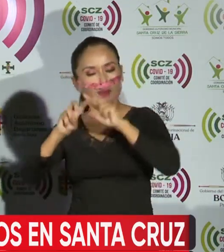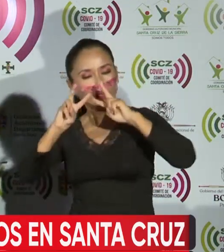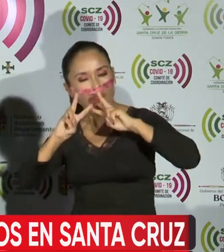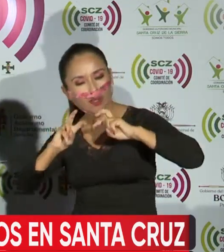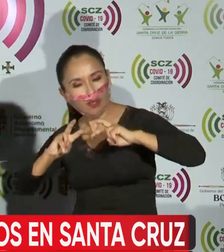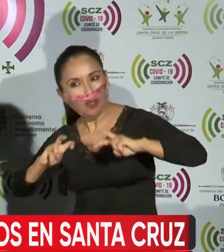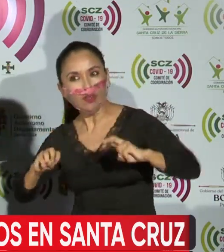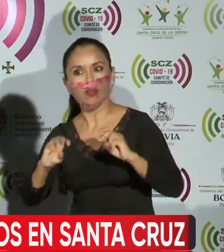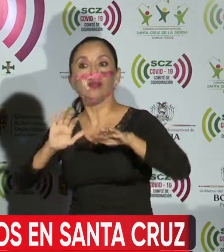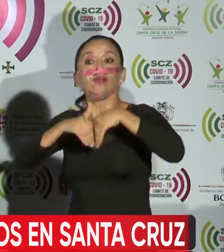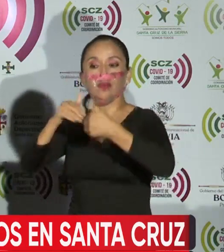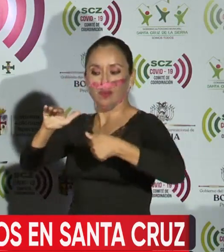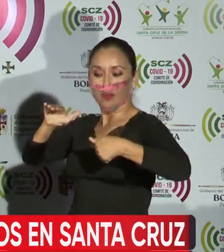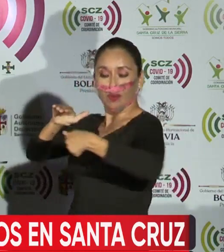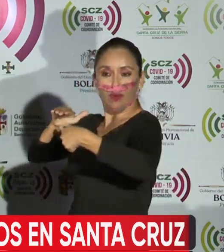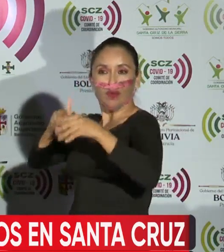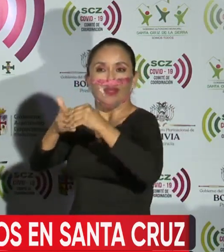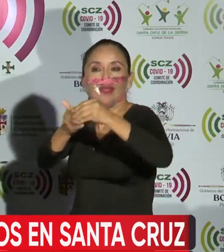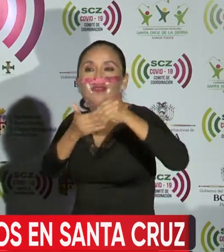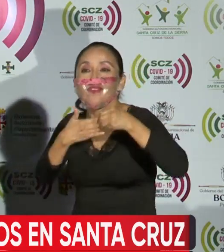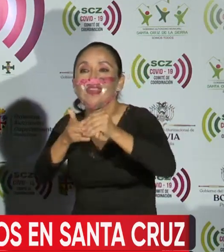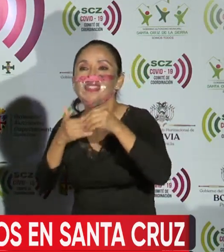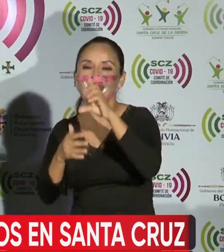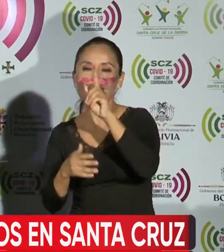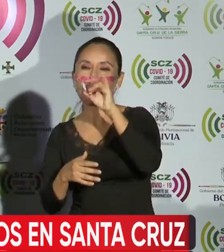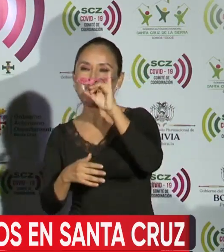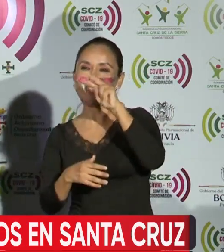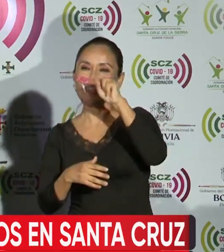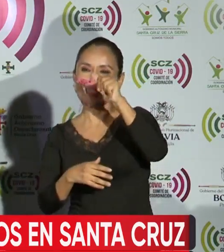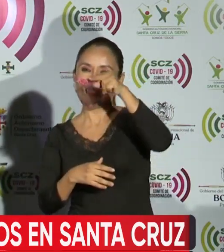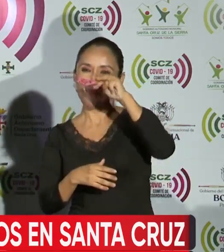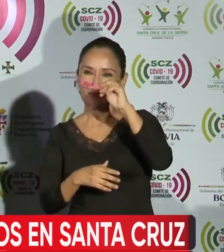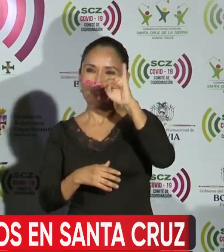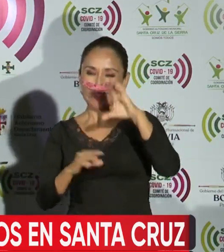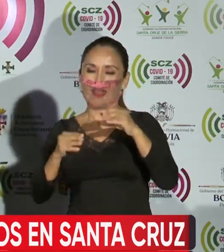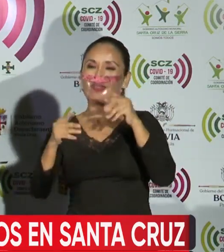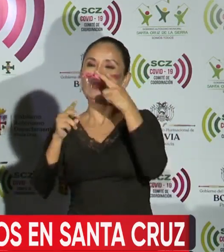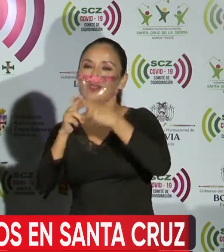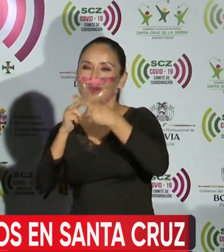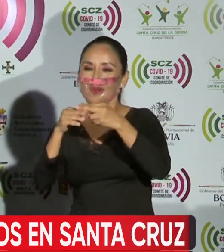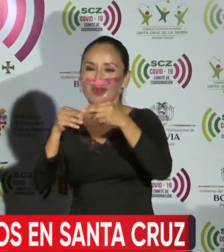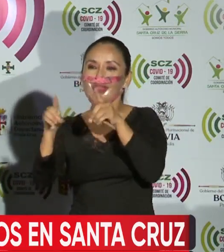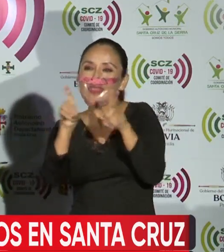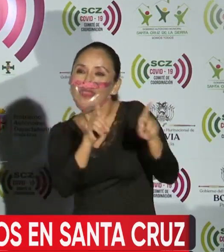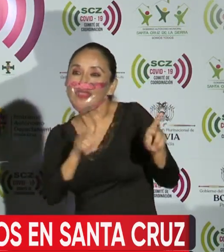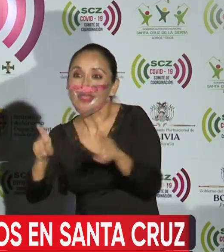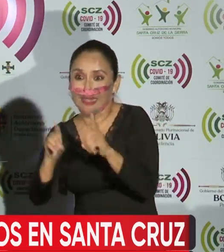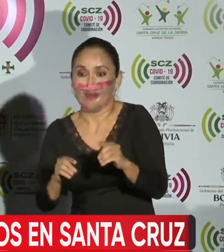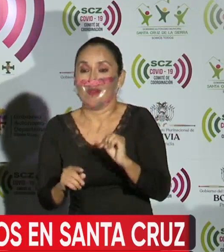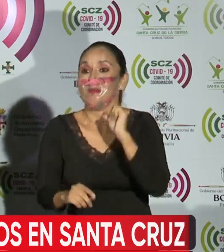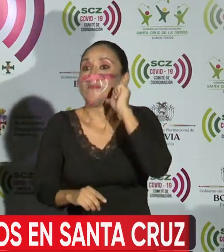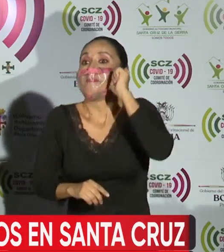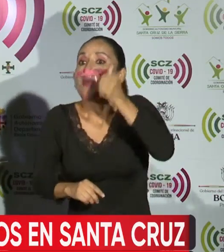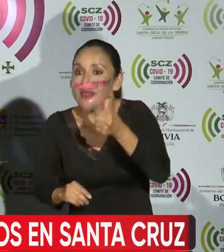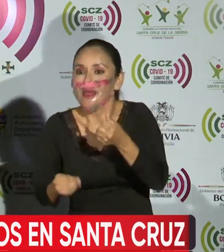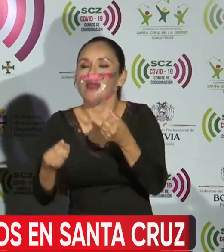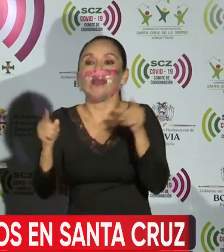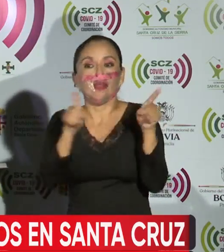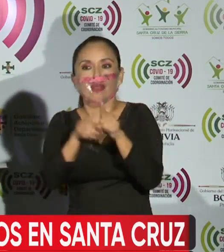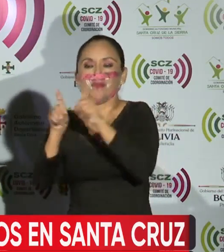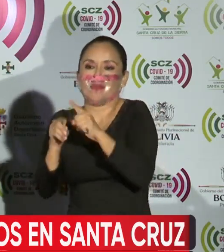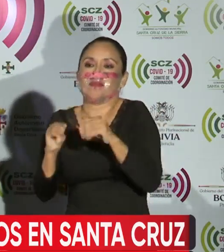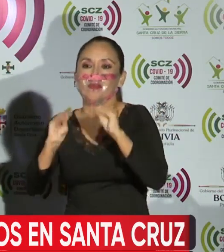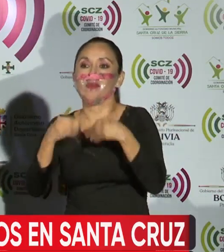análisis de la cuarentena dinámica que se ha establecido para las posteriores semanas. El día de mañana le vamos a brindar también